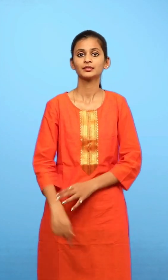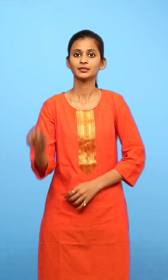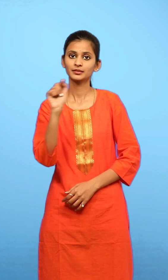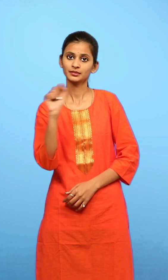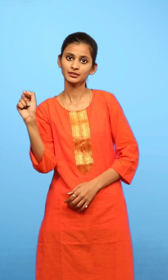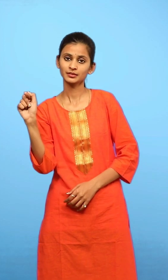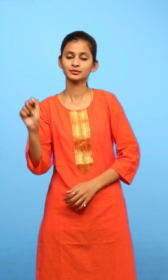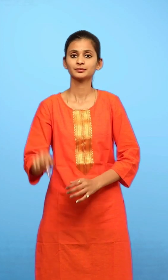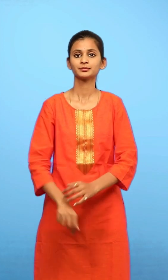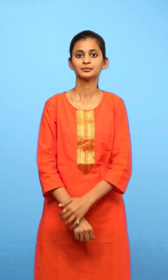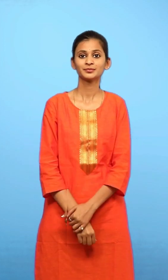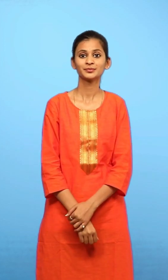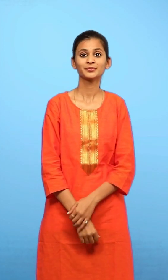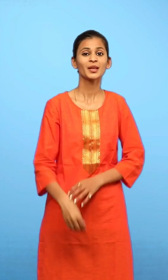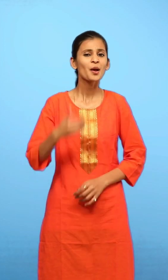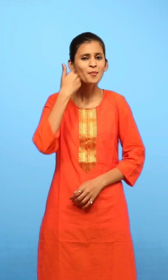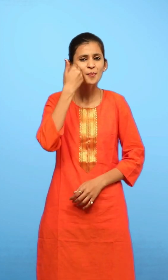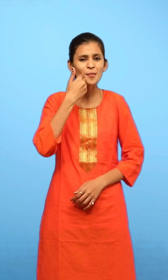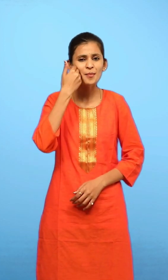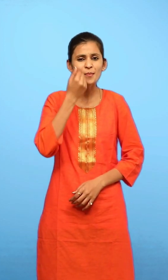रिक्तिस्थान सूरजमुखी